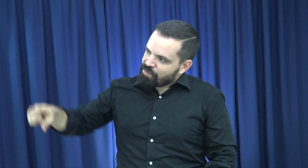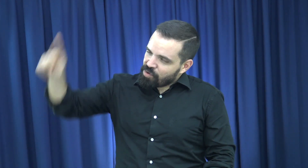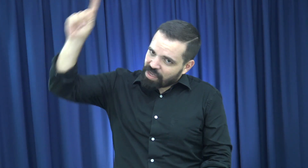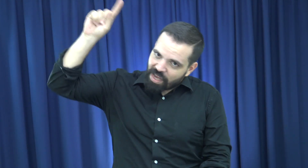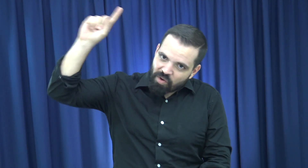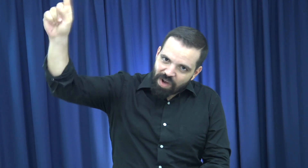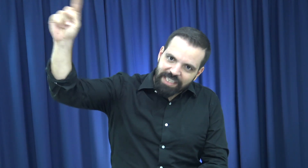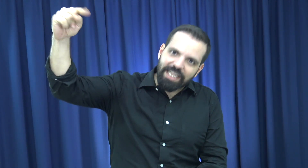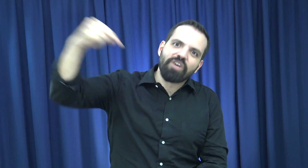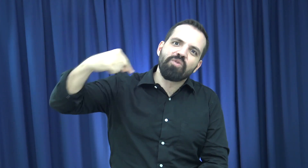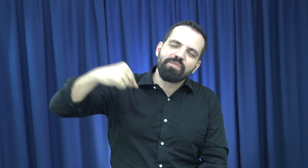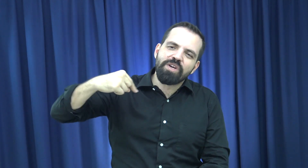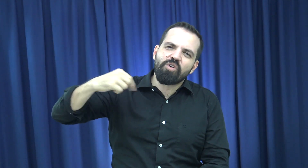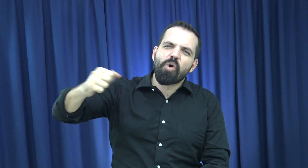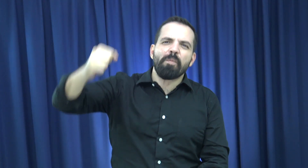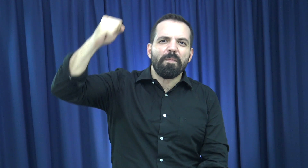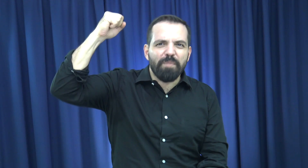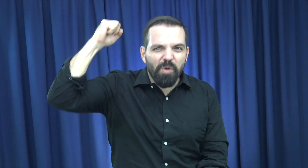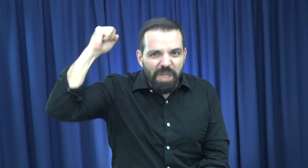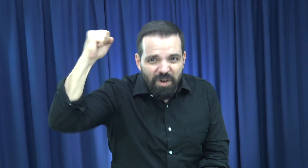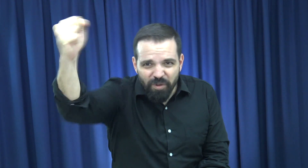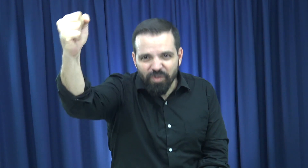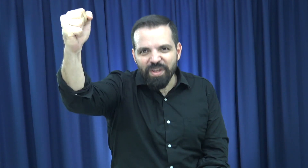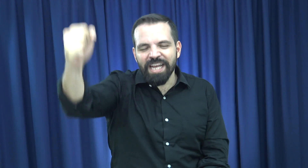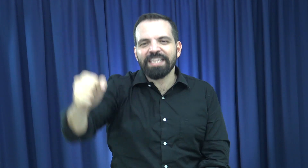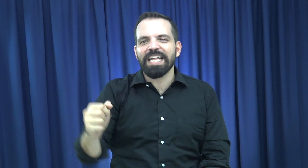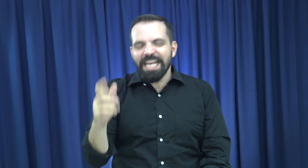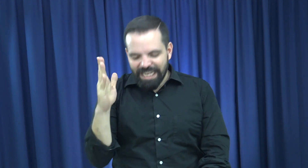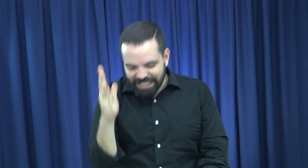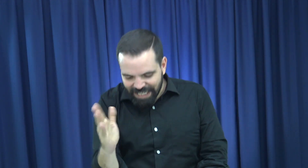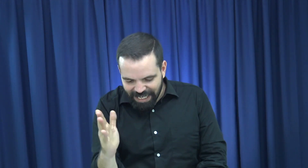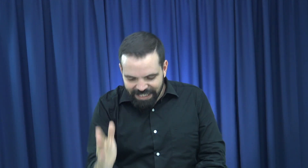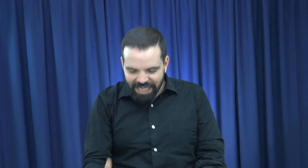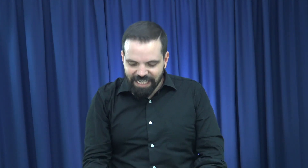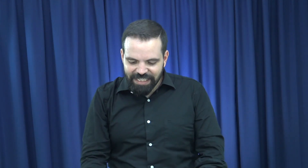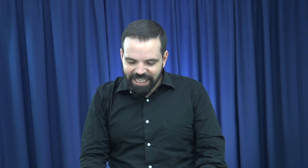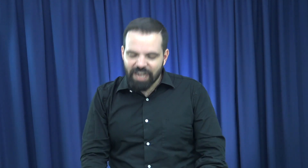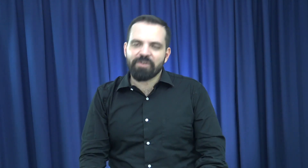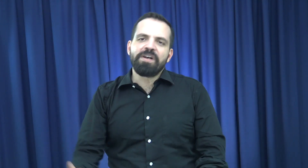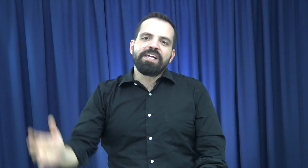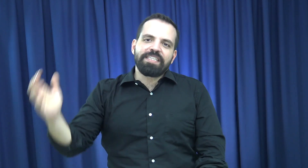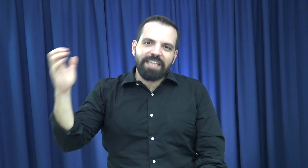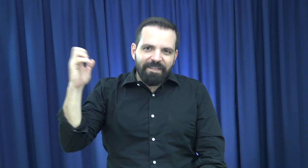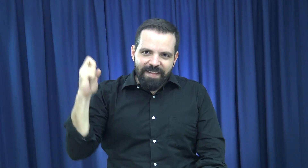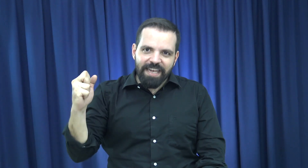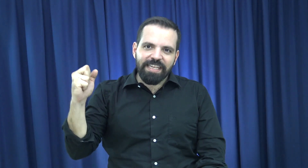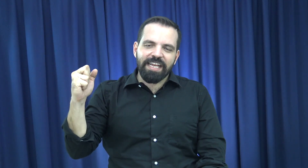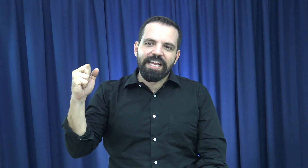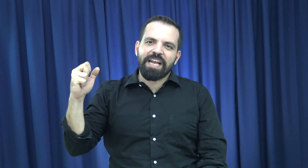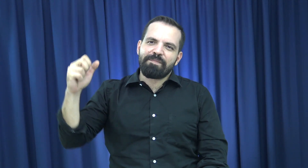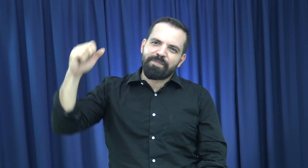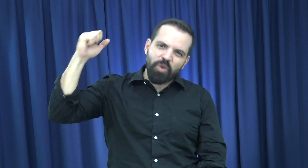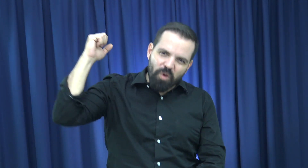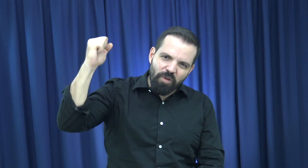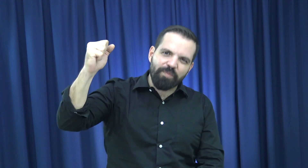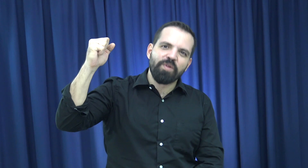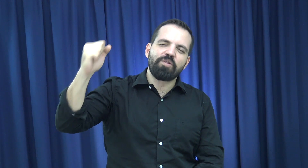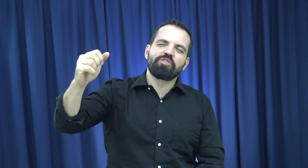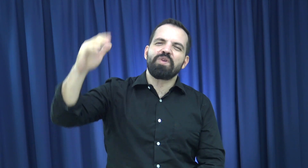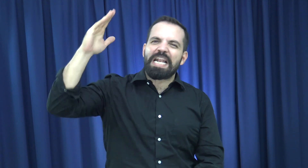porque Jehová está conmigo como poderoso gigante. Así tiene que ser el cristiano, saber que el Todopoderoso, el